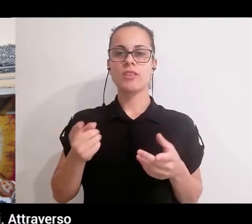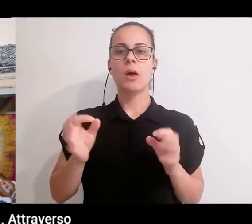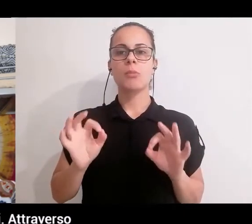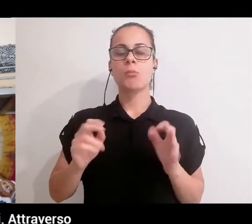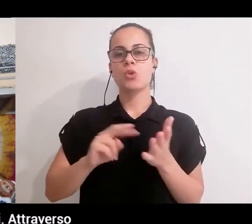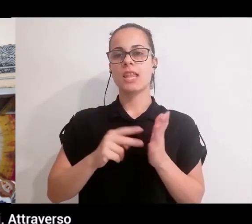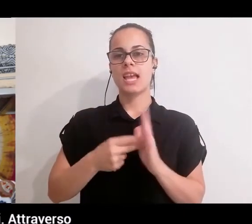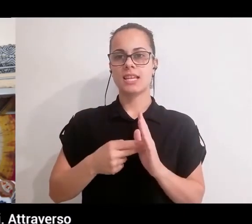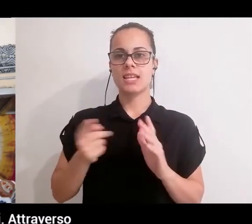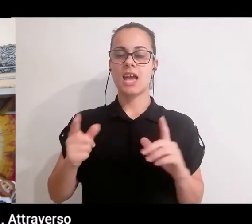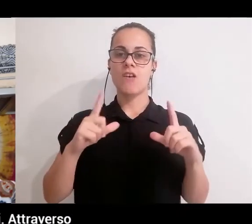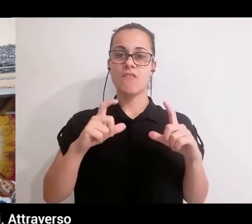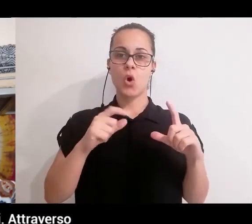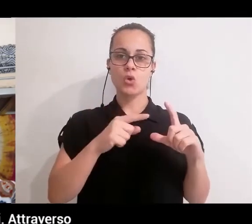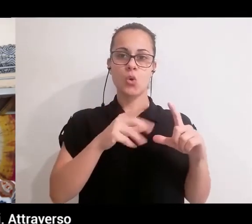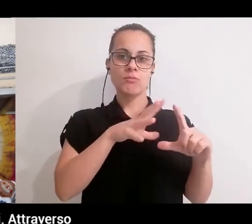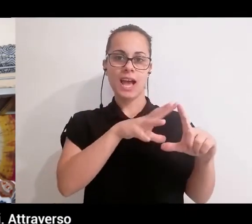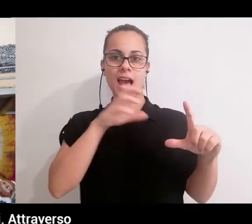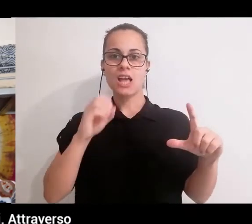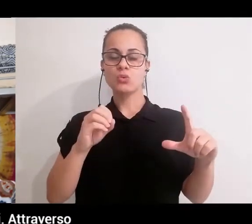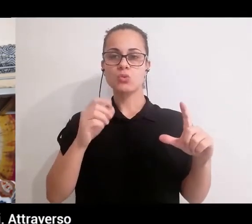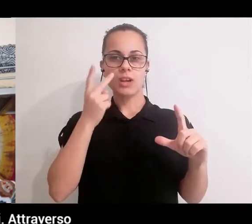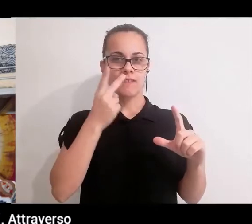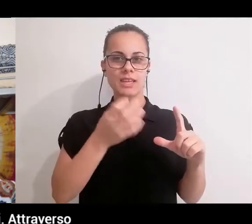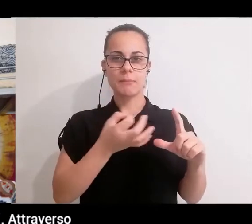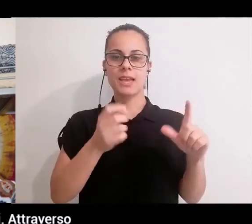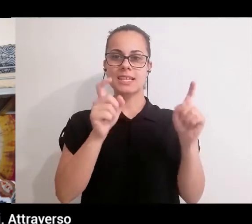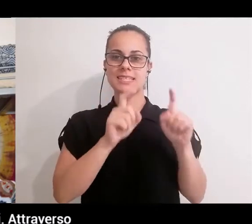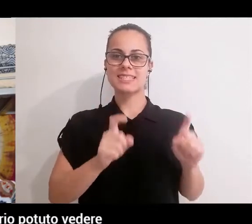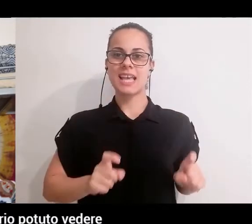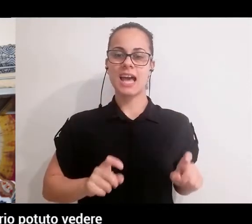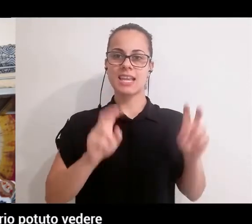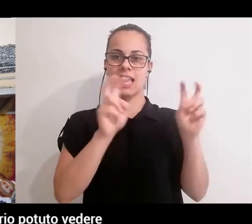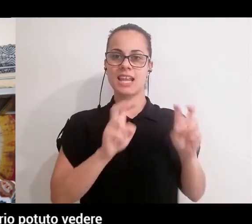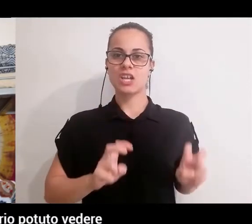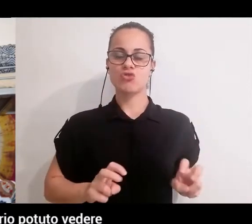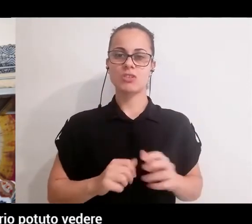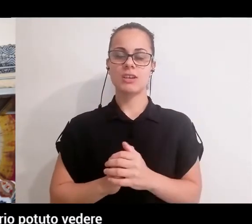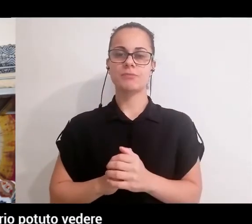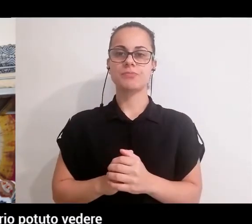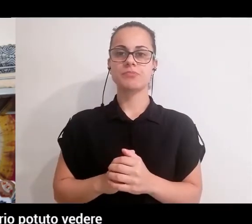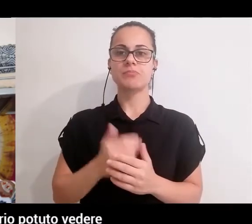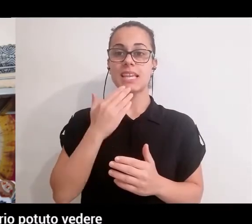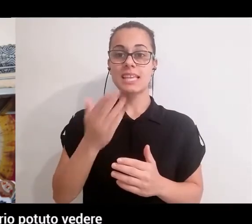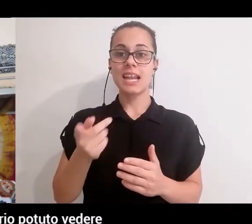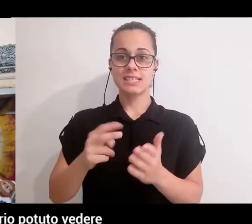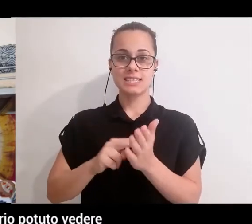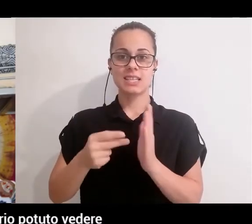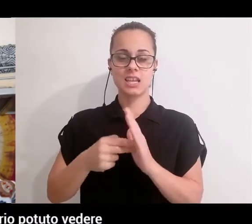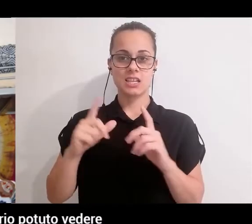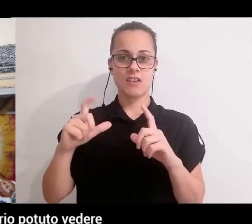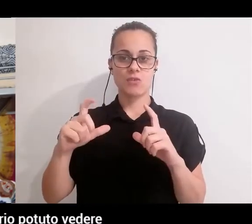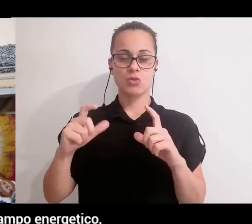scariche elettriche intorno ai corpi. Attraverso questa tecnica fotografica abbiamo proprio